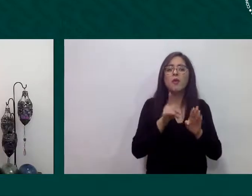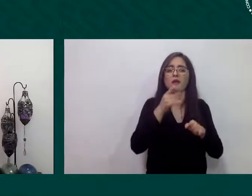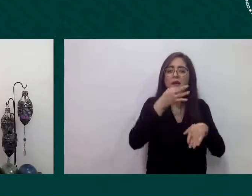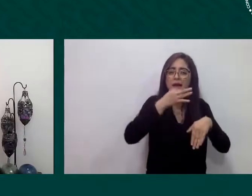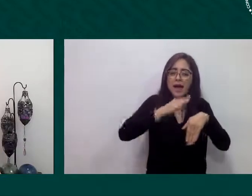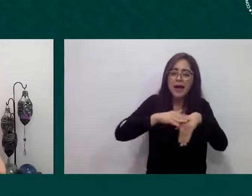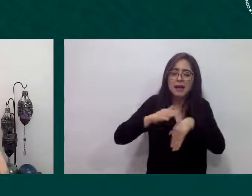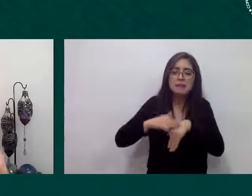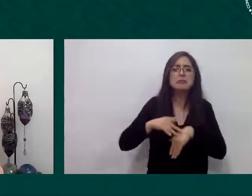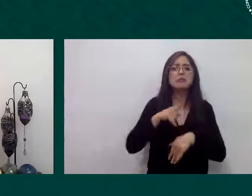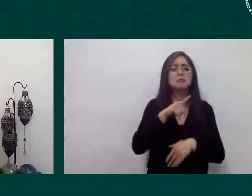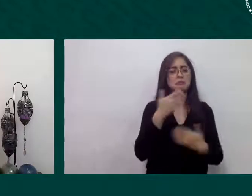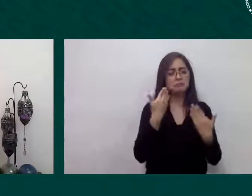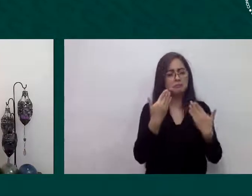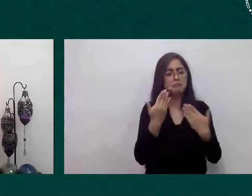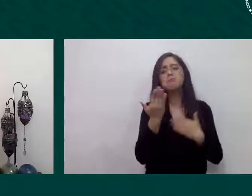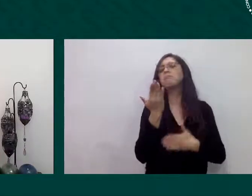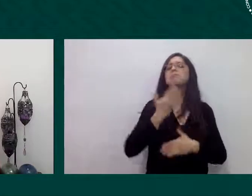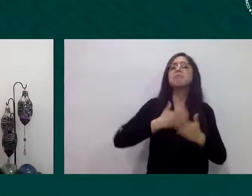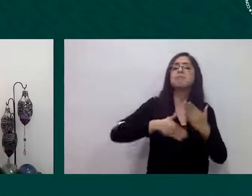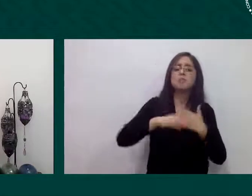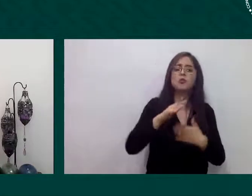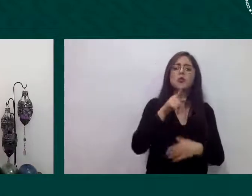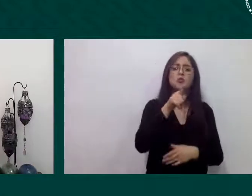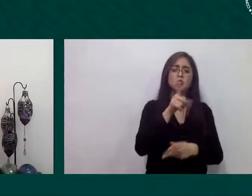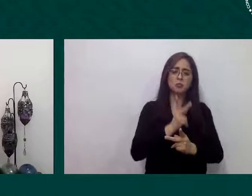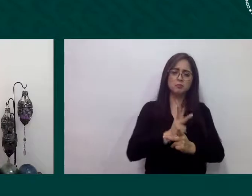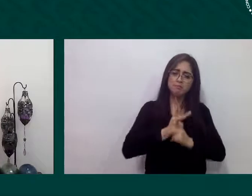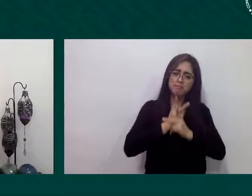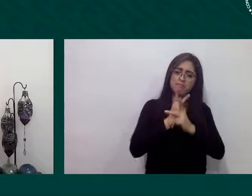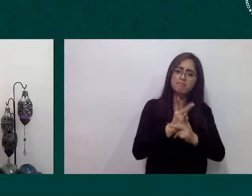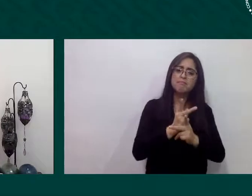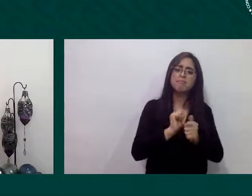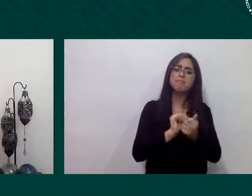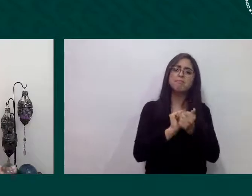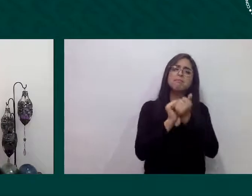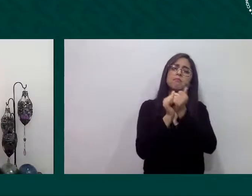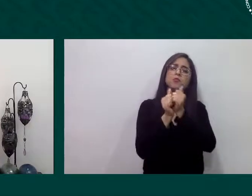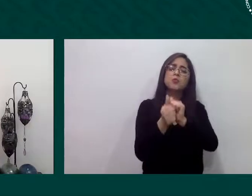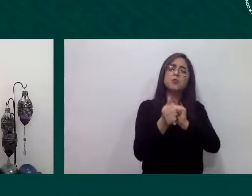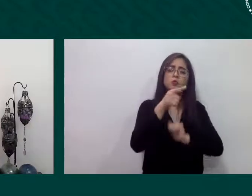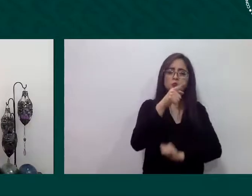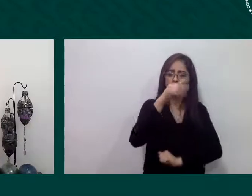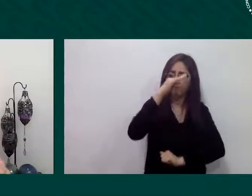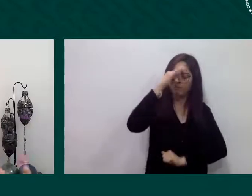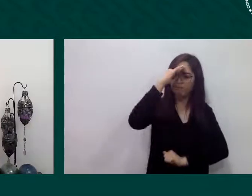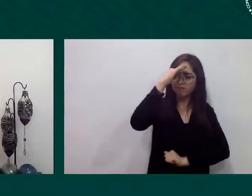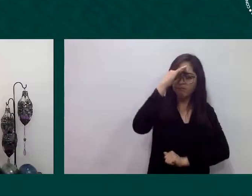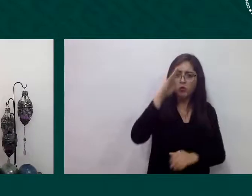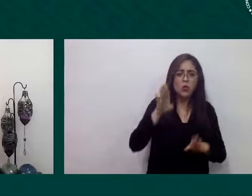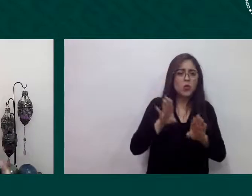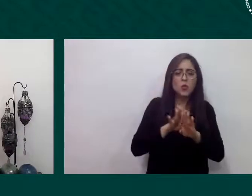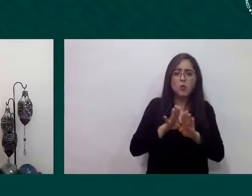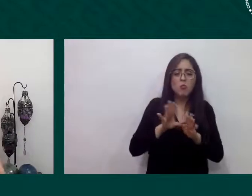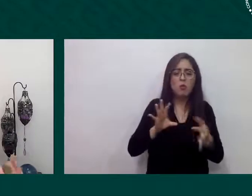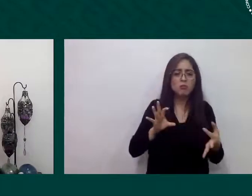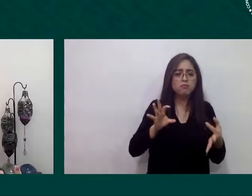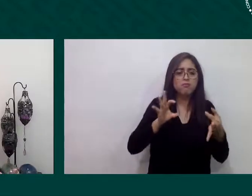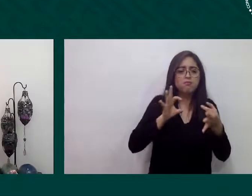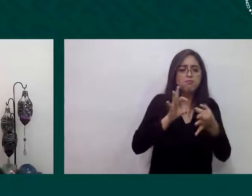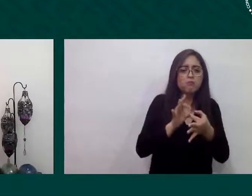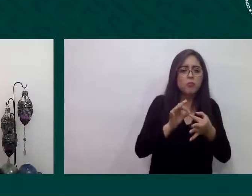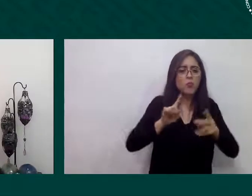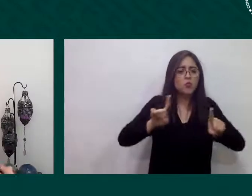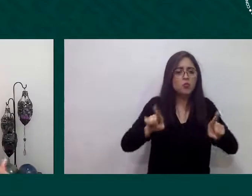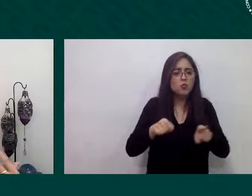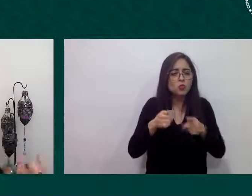de reflexiones a través de la música y el arte entonces ha sido complicado por supuesto este escenario